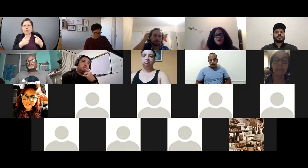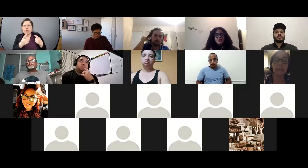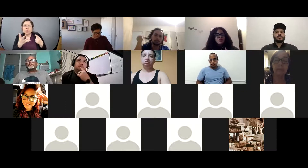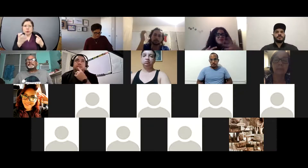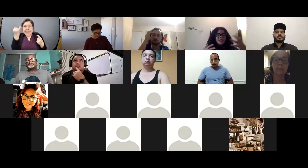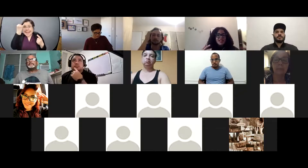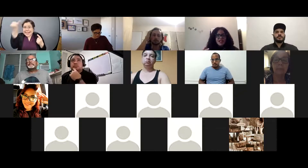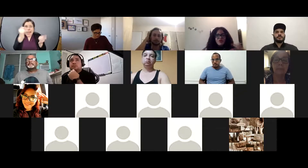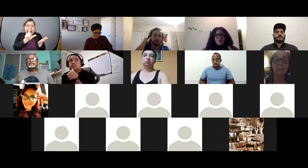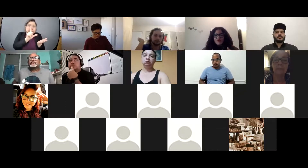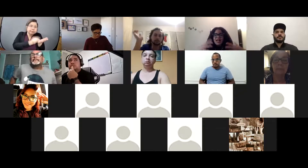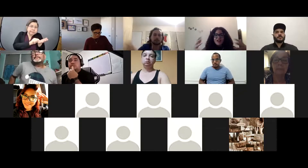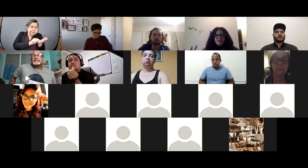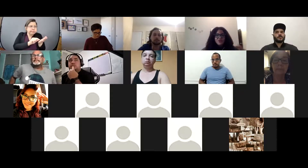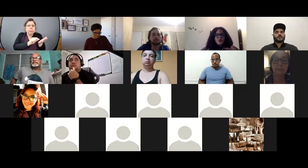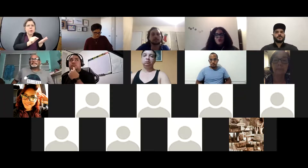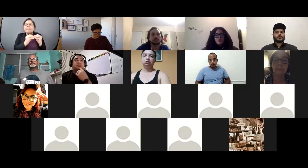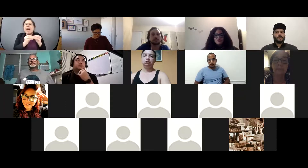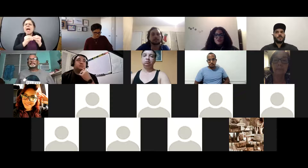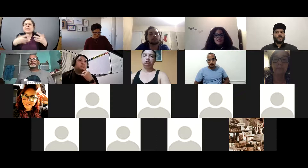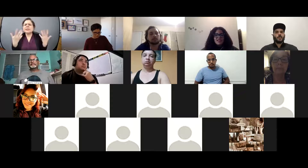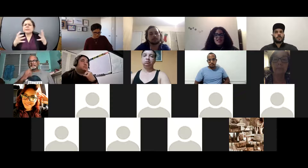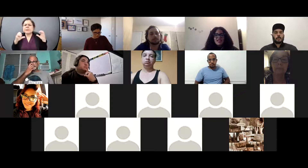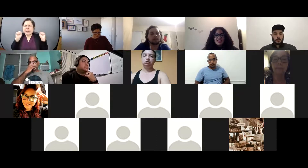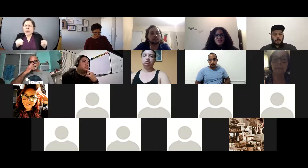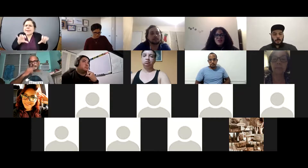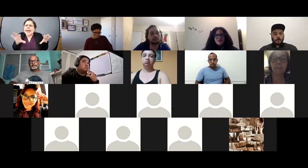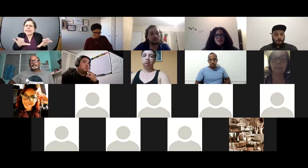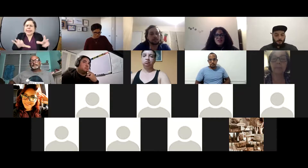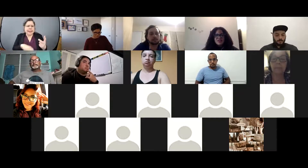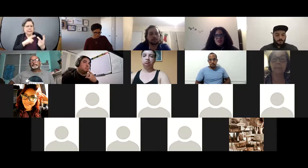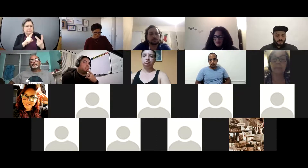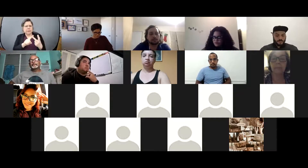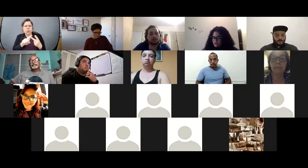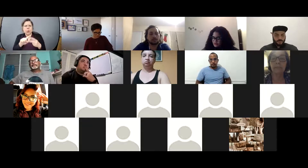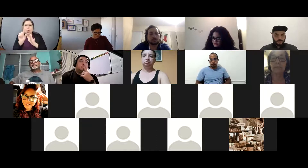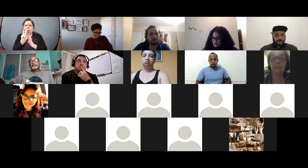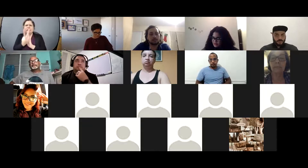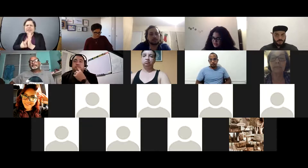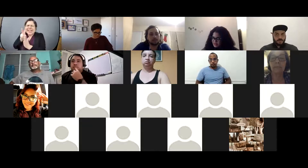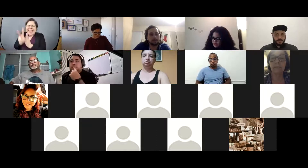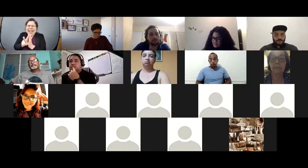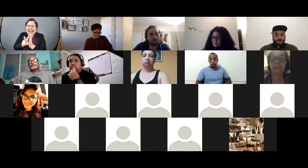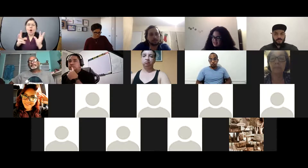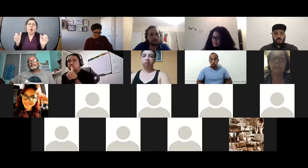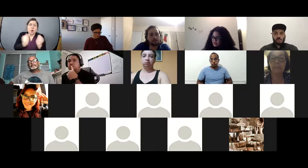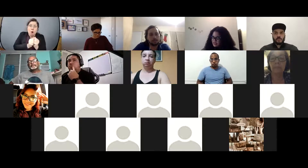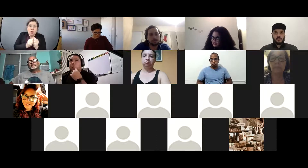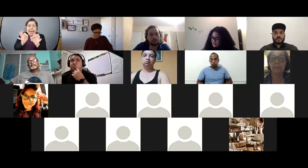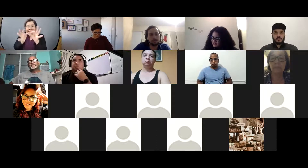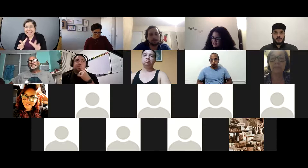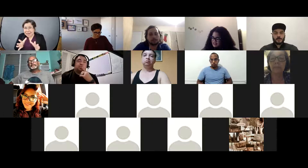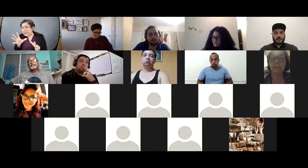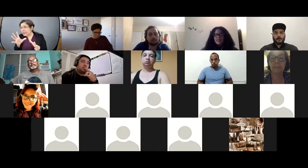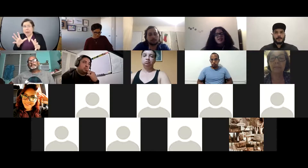en audio en video gráficos queremos entonces recoger su sentir en cuanto a eso sugerencias de tipos de